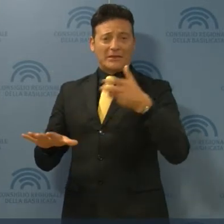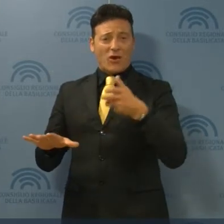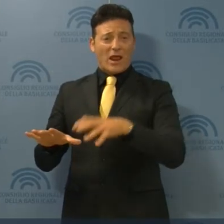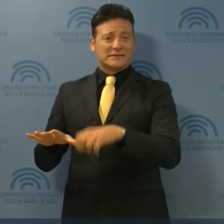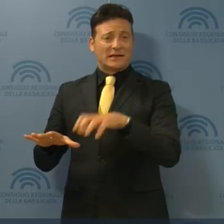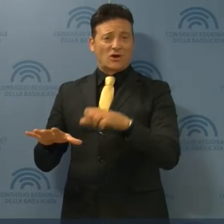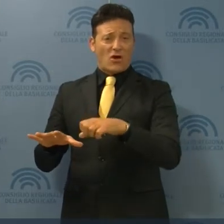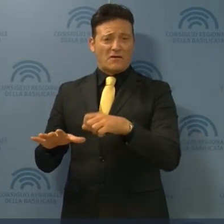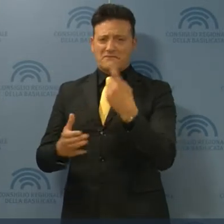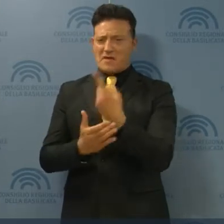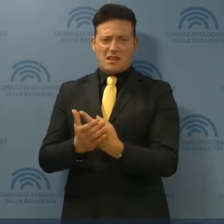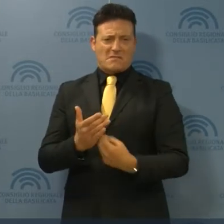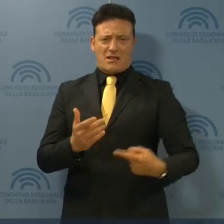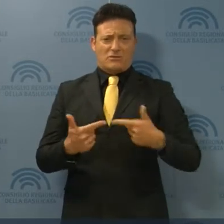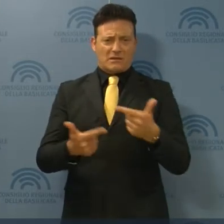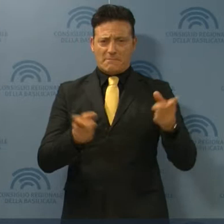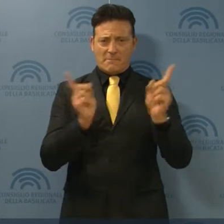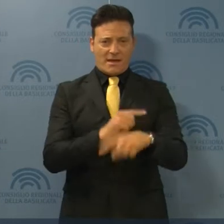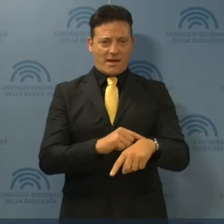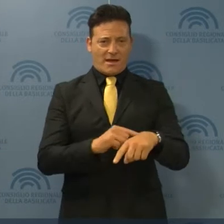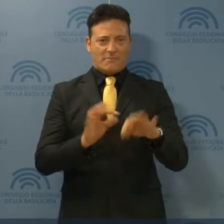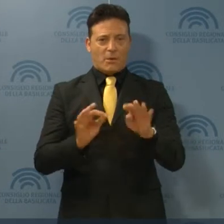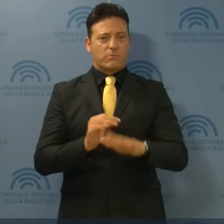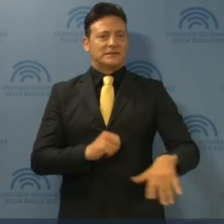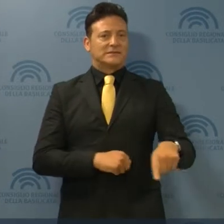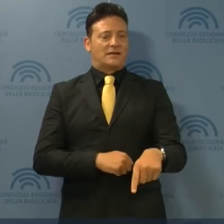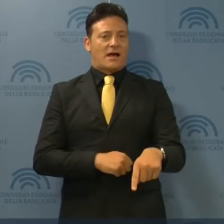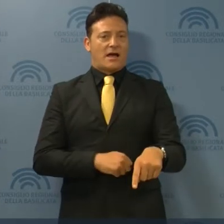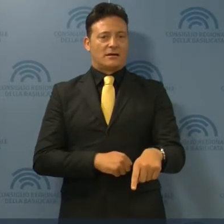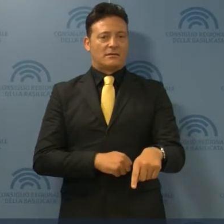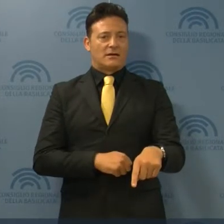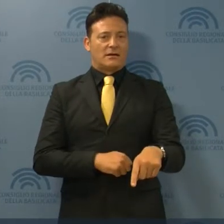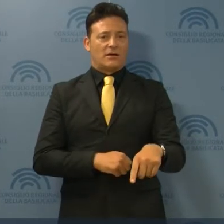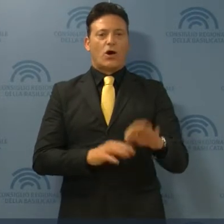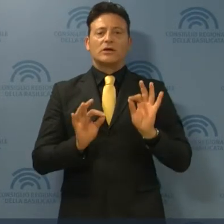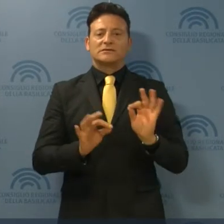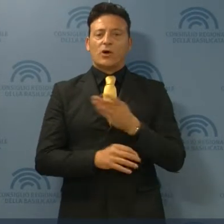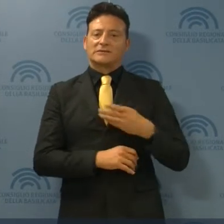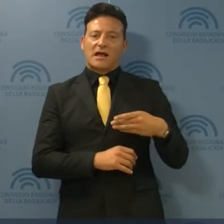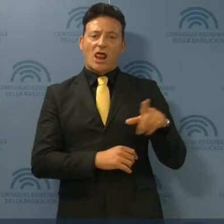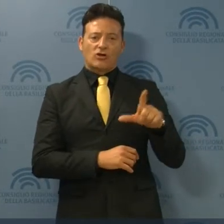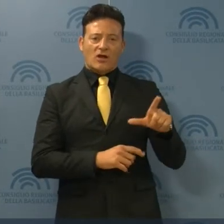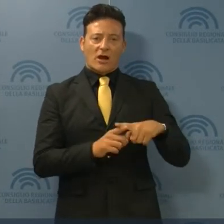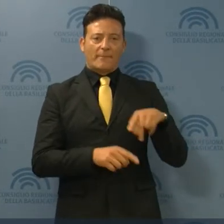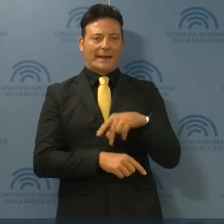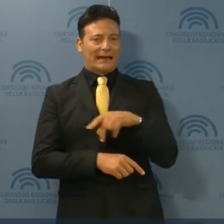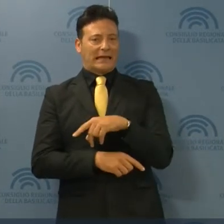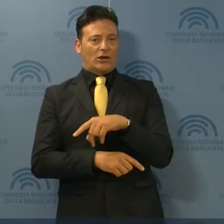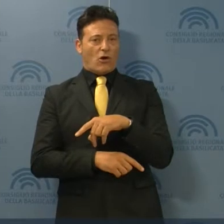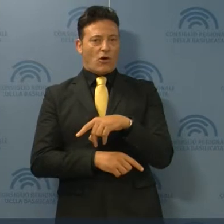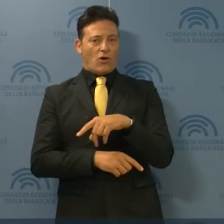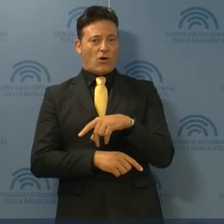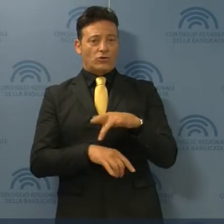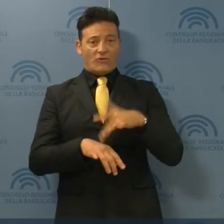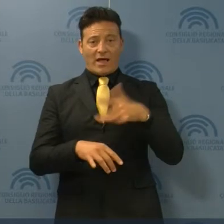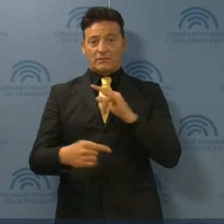esperimento delle estrazioni petrolifere in Basilicata. Così Leggeri e Perrino, dopo